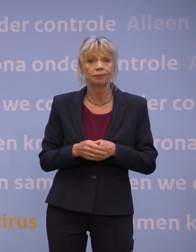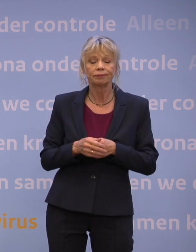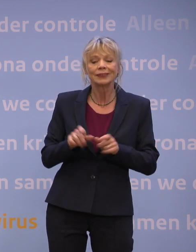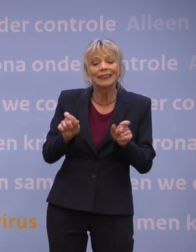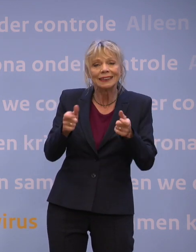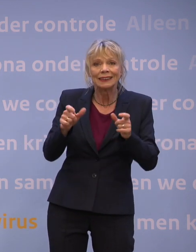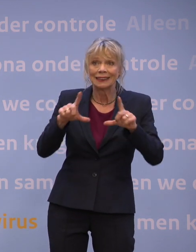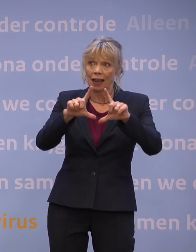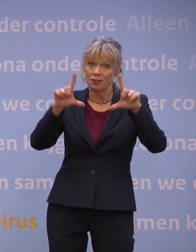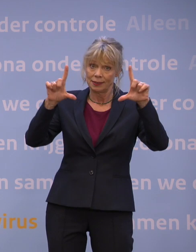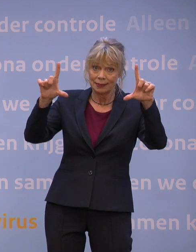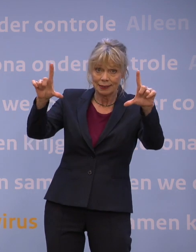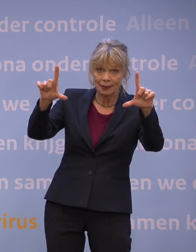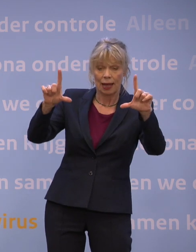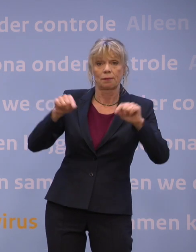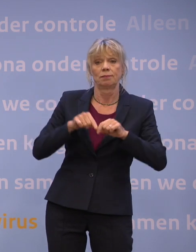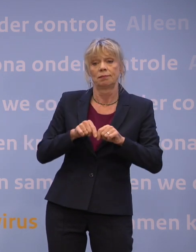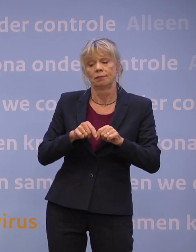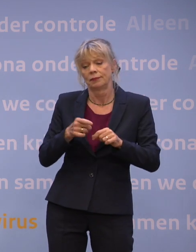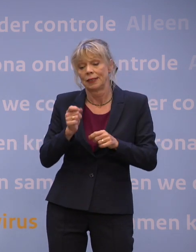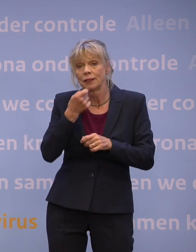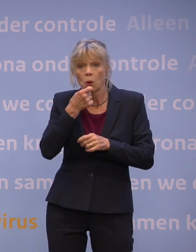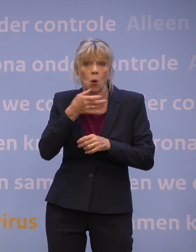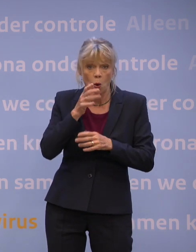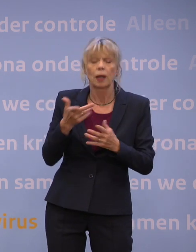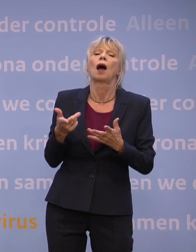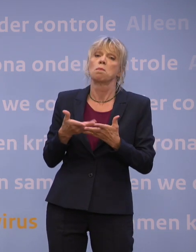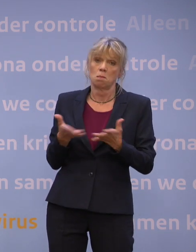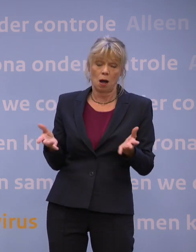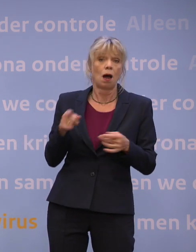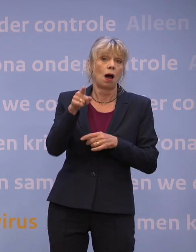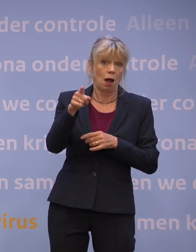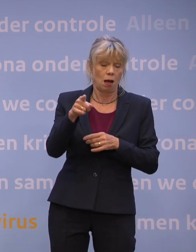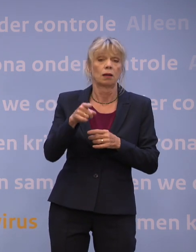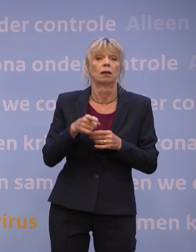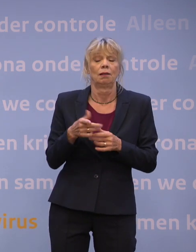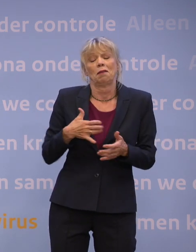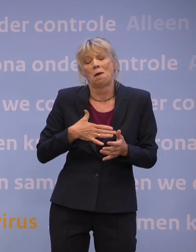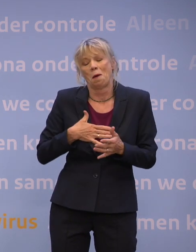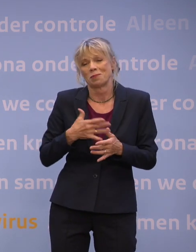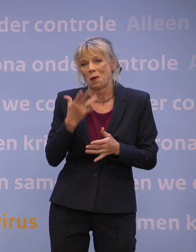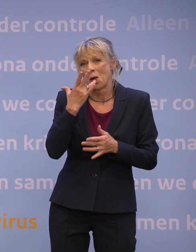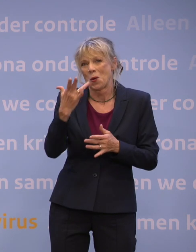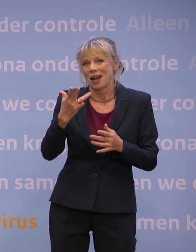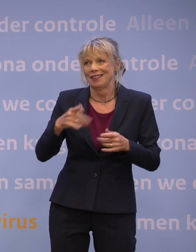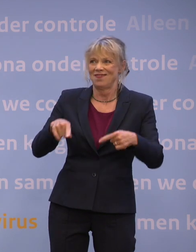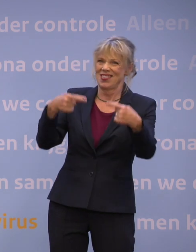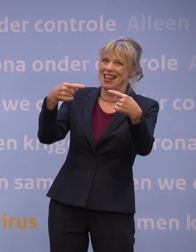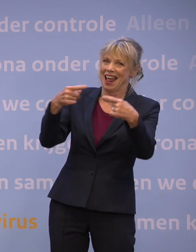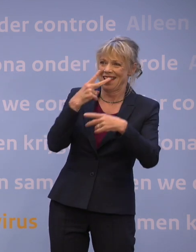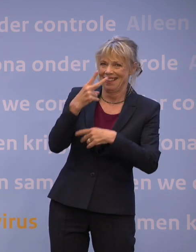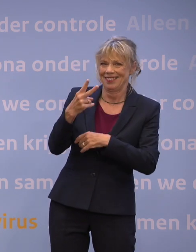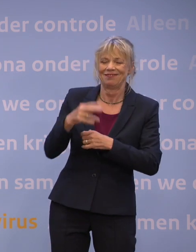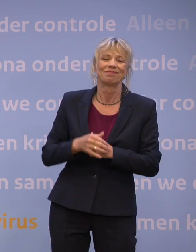horeca mogen vanaf dat moment ook weer en natuurlijk hopen we op een oranje finale. Ook